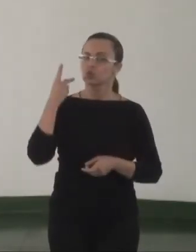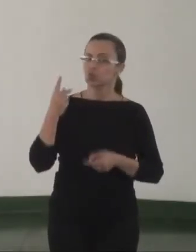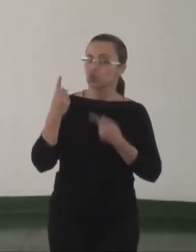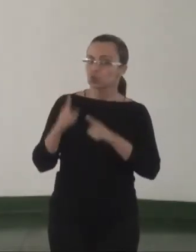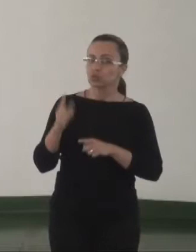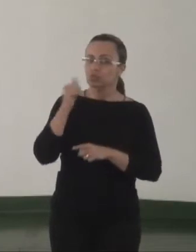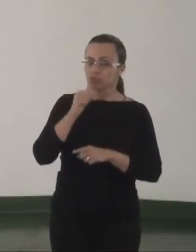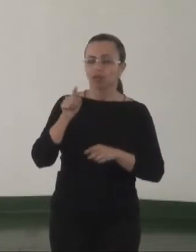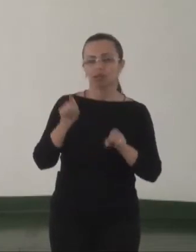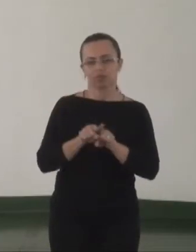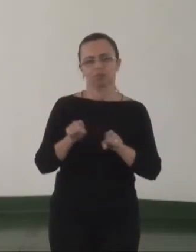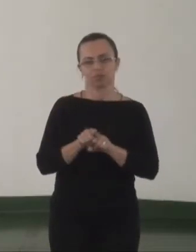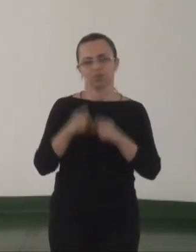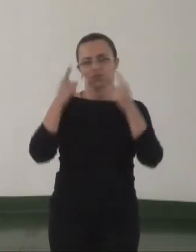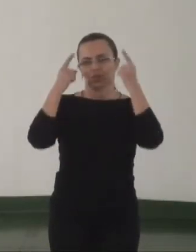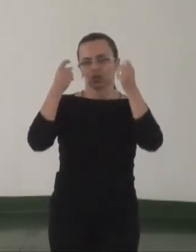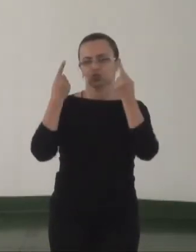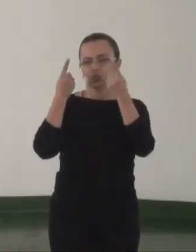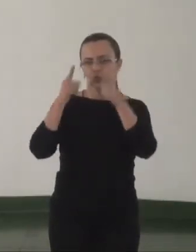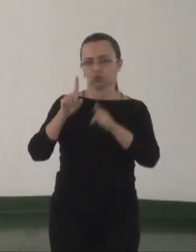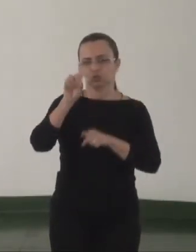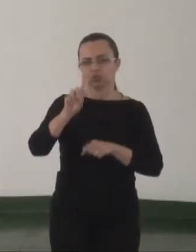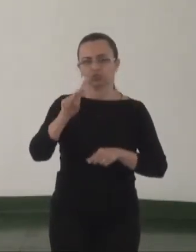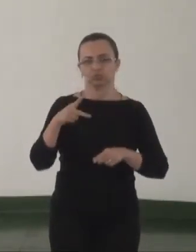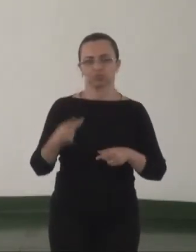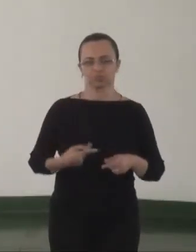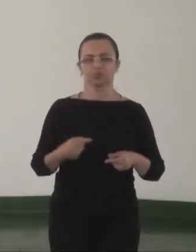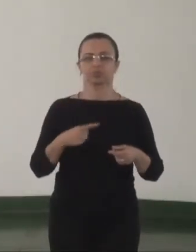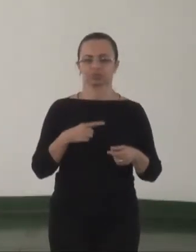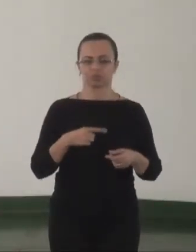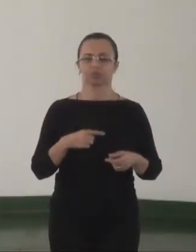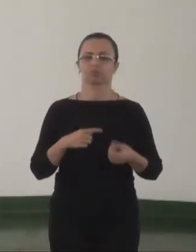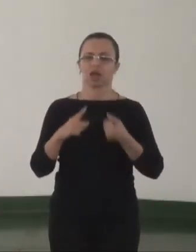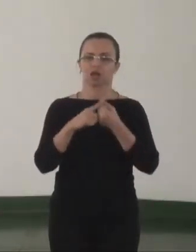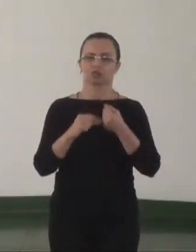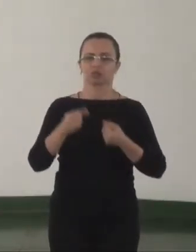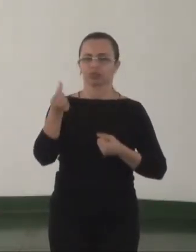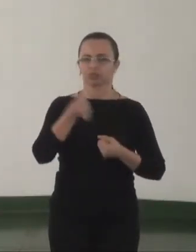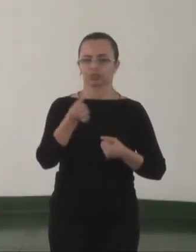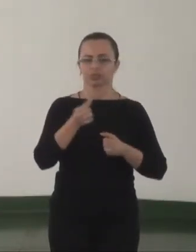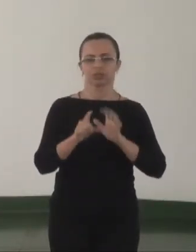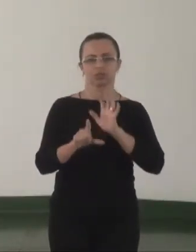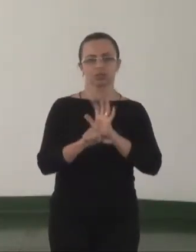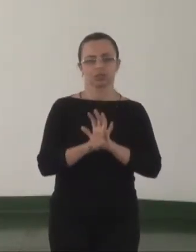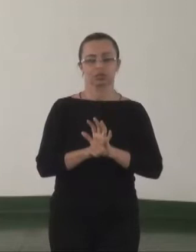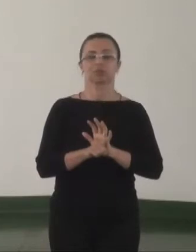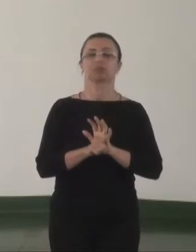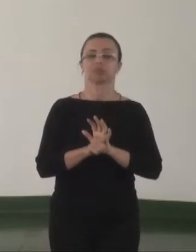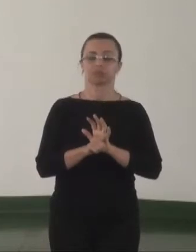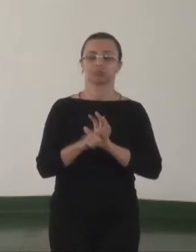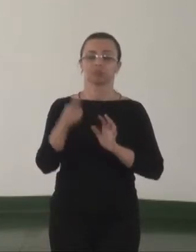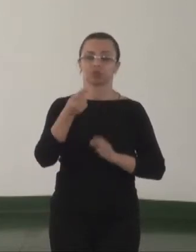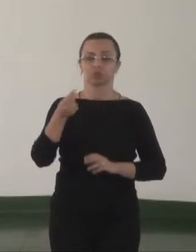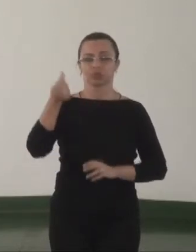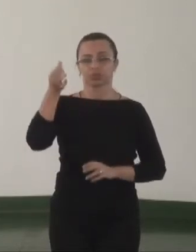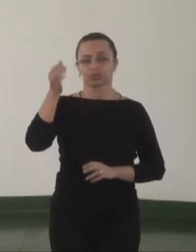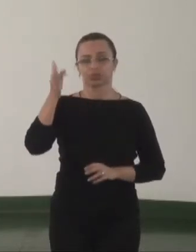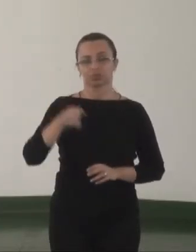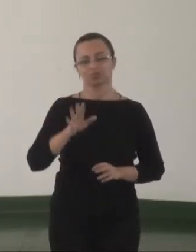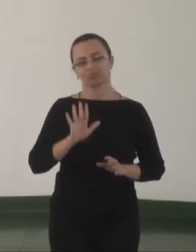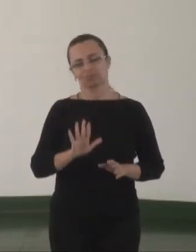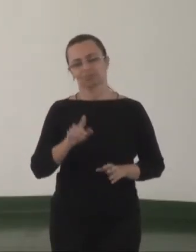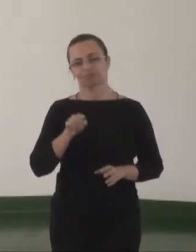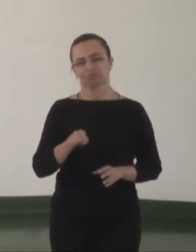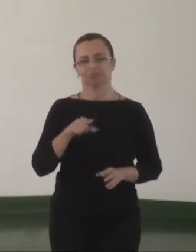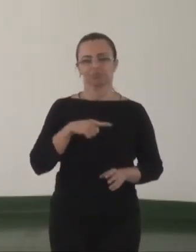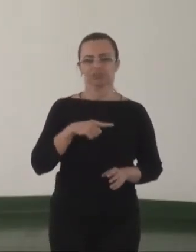humanos. E isso está no artigo 6º da Lei 11.340, de 2006. Mas isso é um pouco